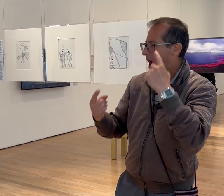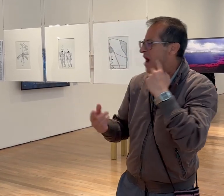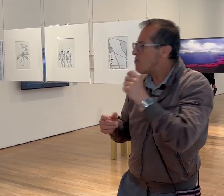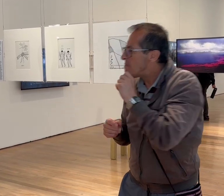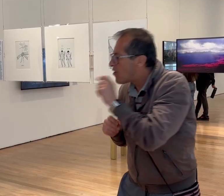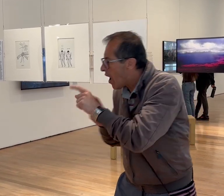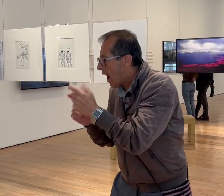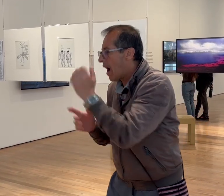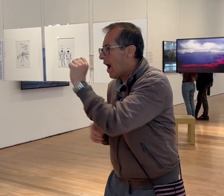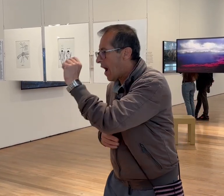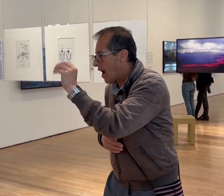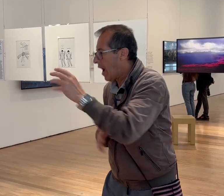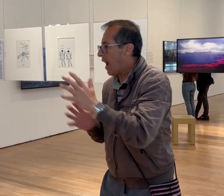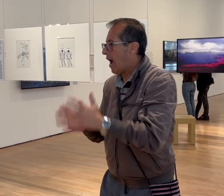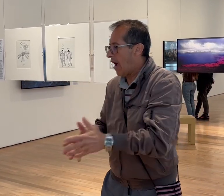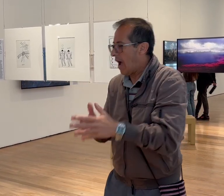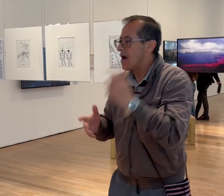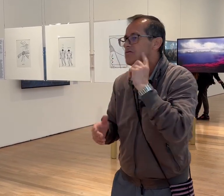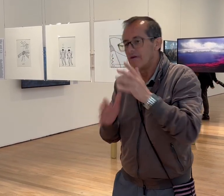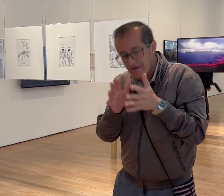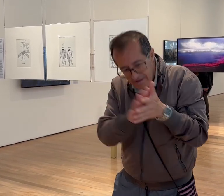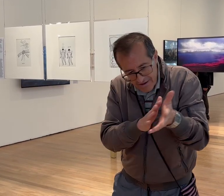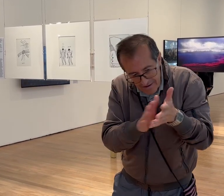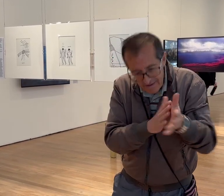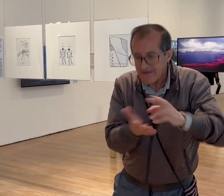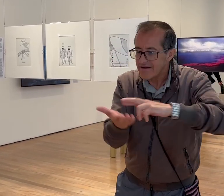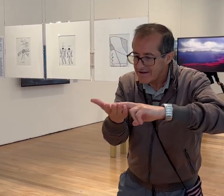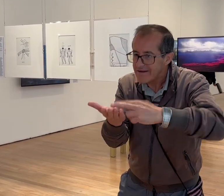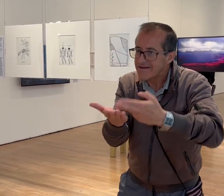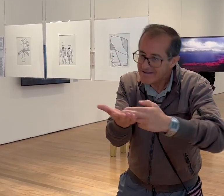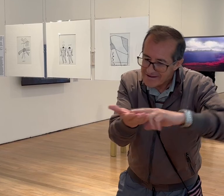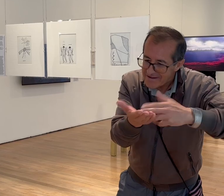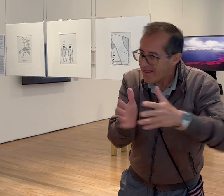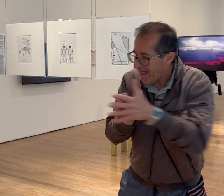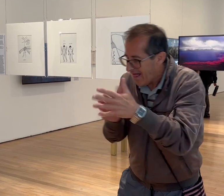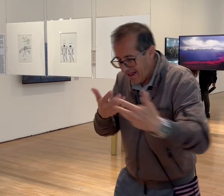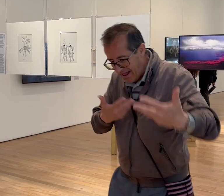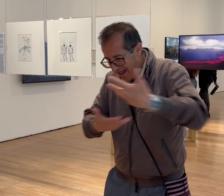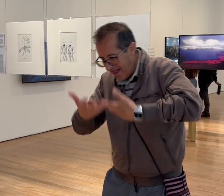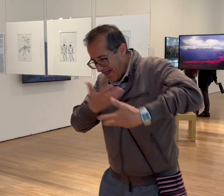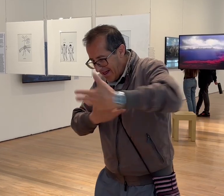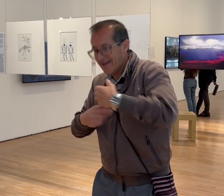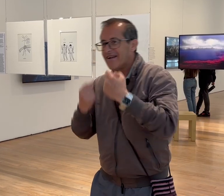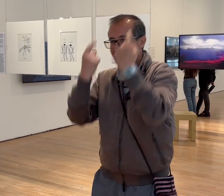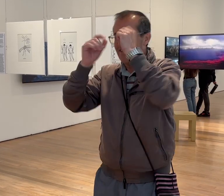un intérprete para que los oyentes puedan hacer preguntas y comunicarse y que todo se entienda claro